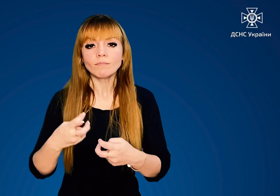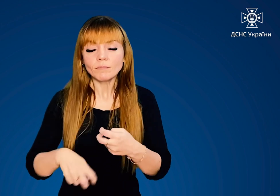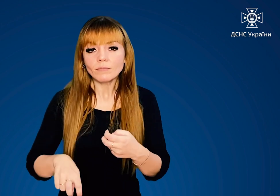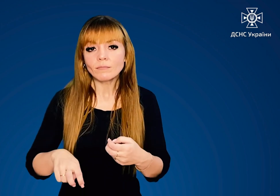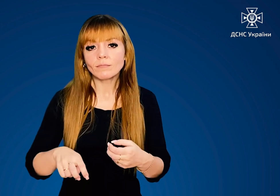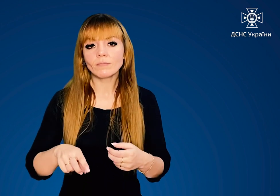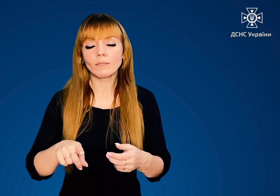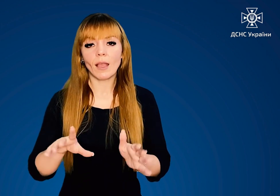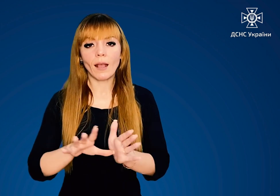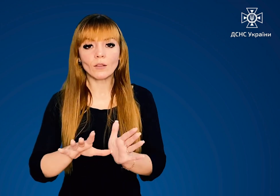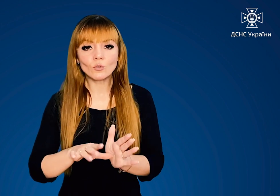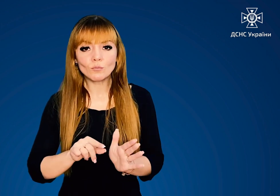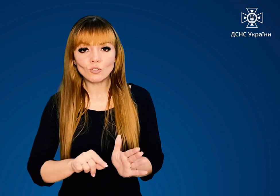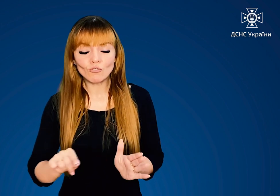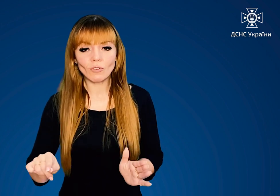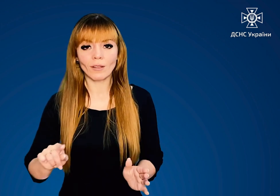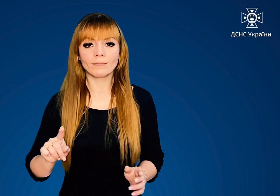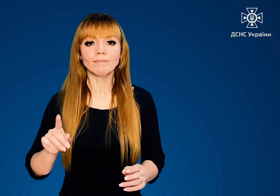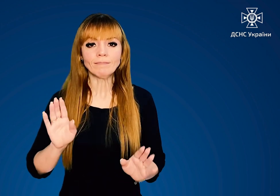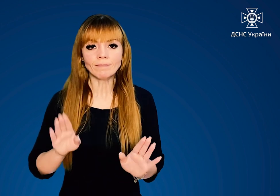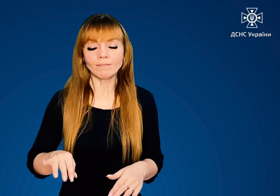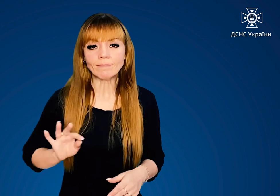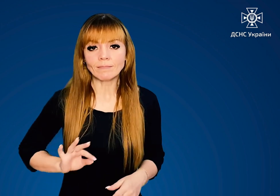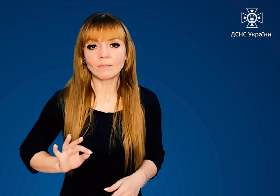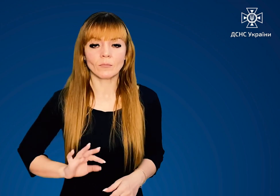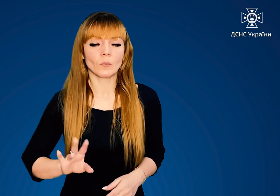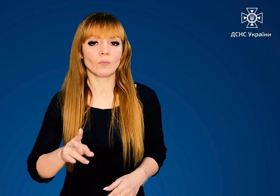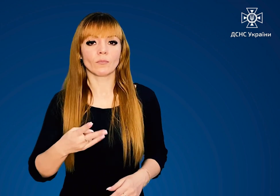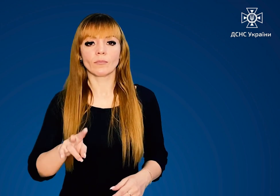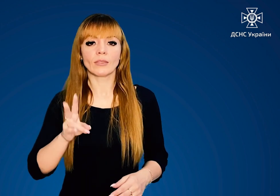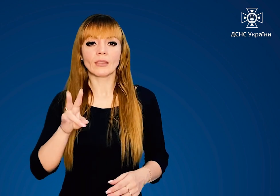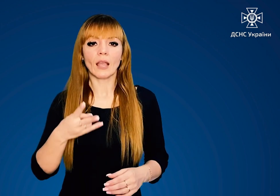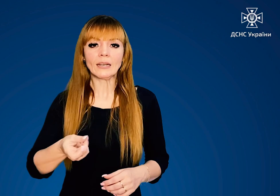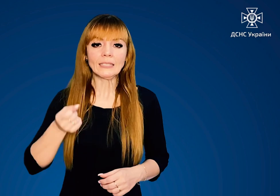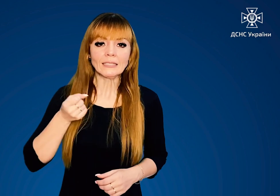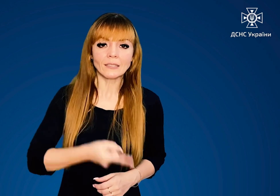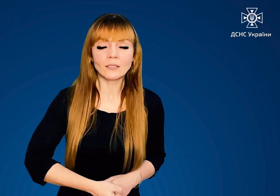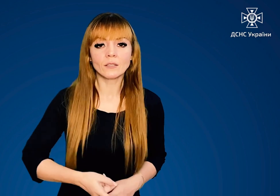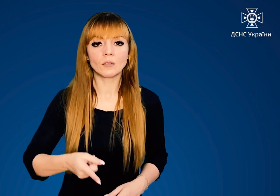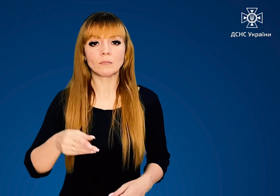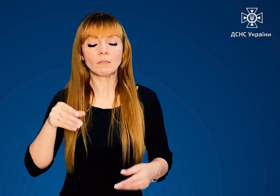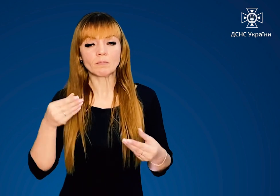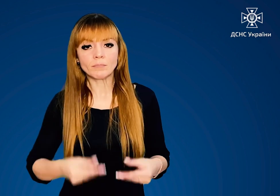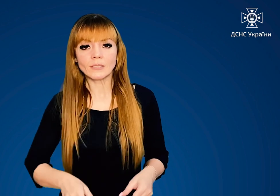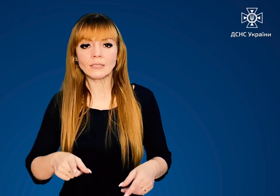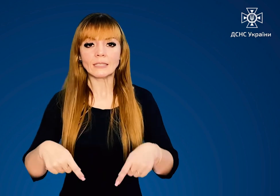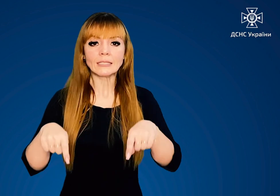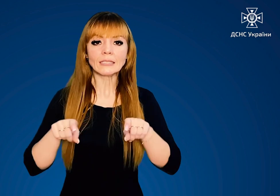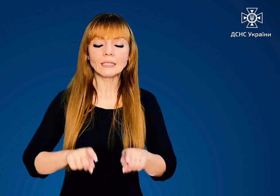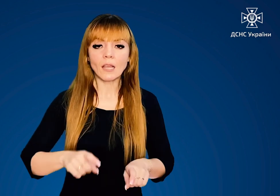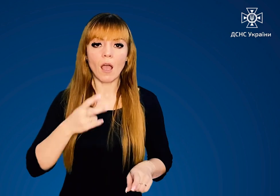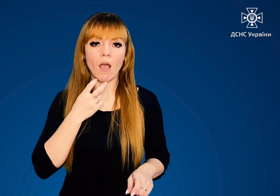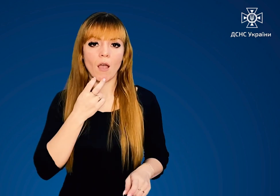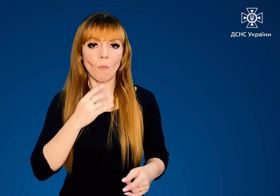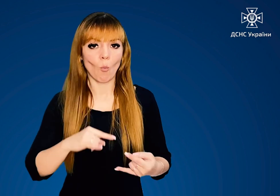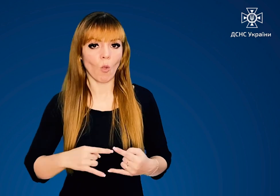пошкоджені резервні джерела електропостачання Не кидайте, не бийте та не сідайте на